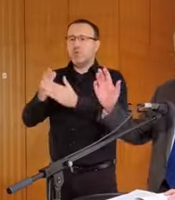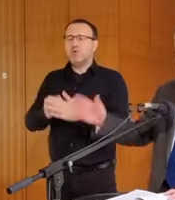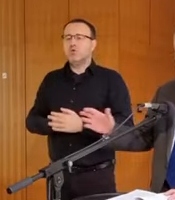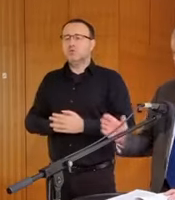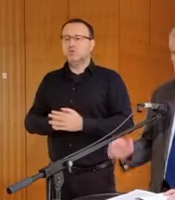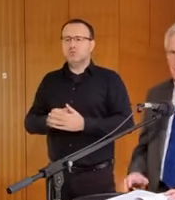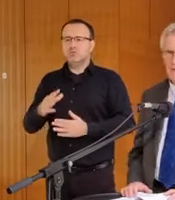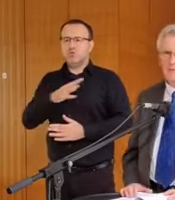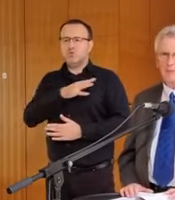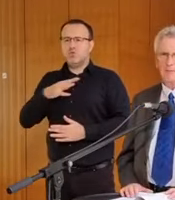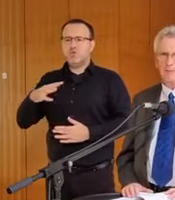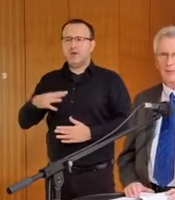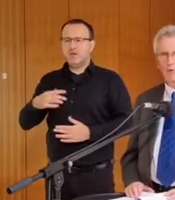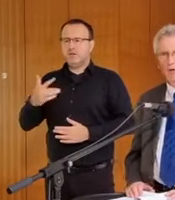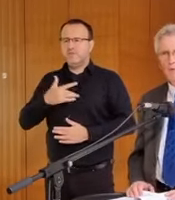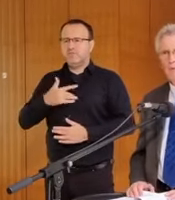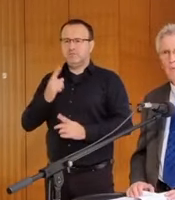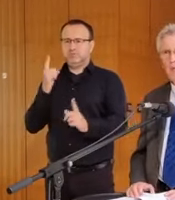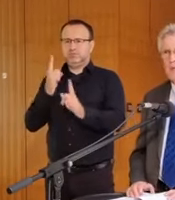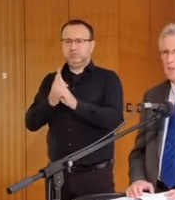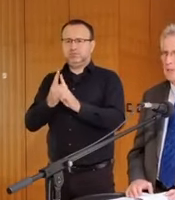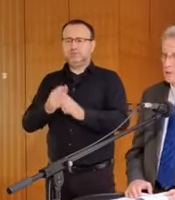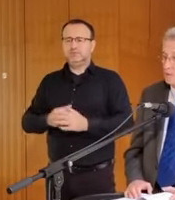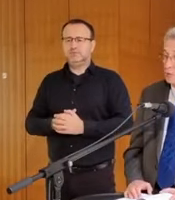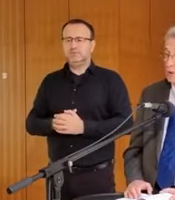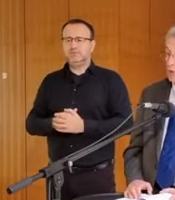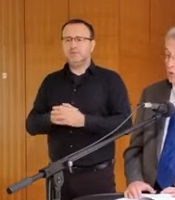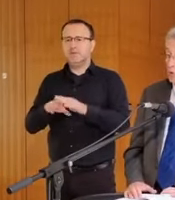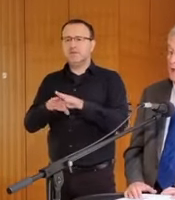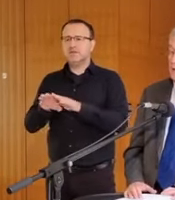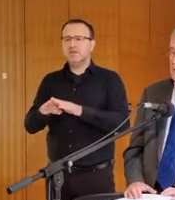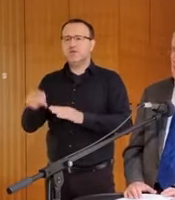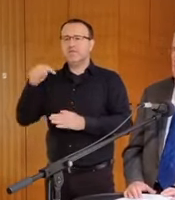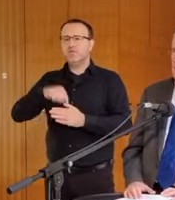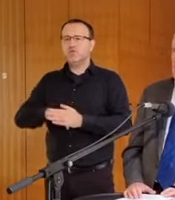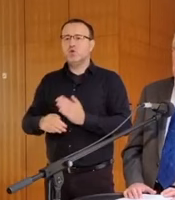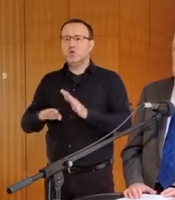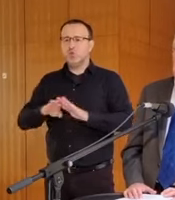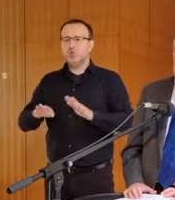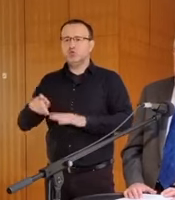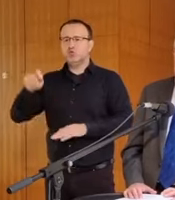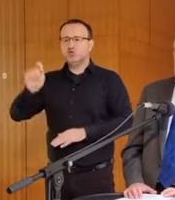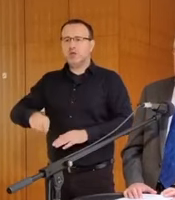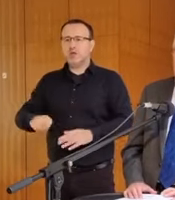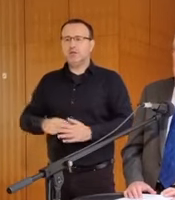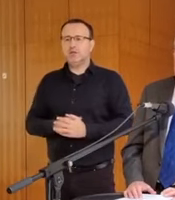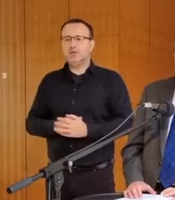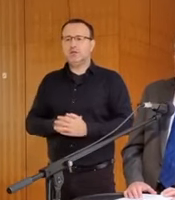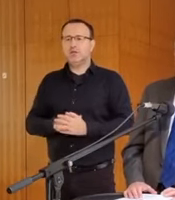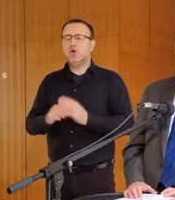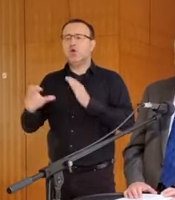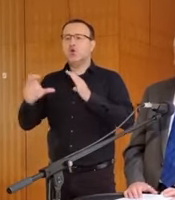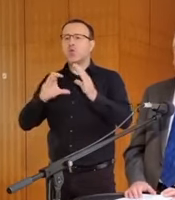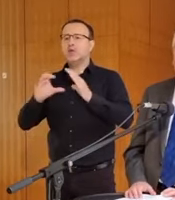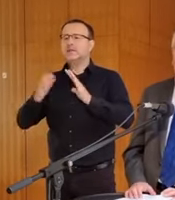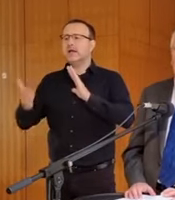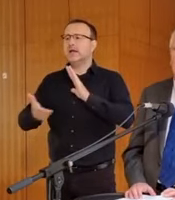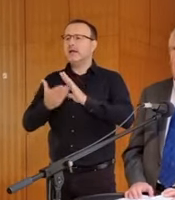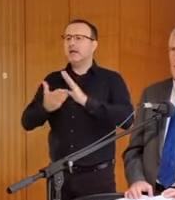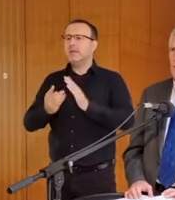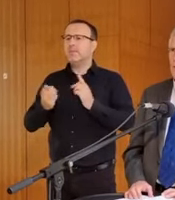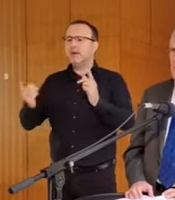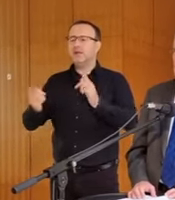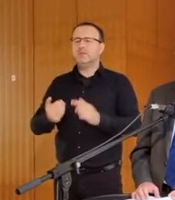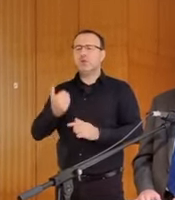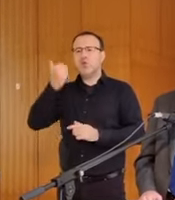...klasickým, tradičným, fyzickým spôsobom. My sa vnútej podštartovalo komunikačnú kampaň, aby sme